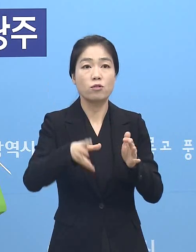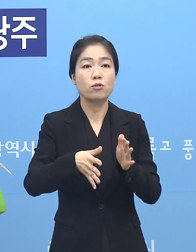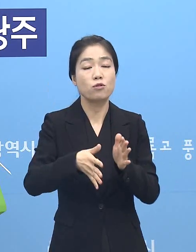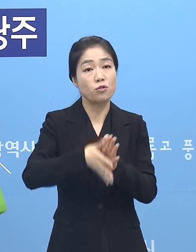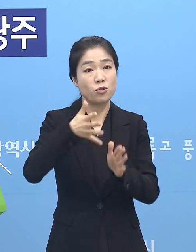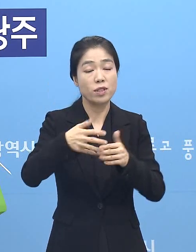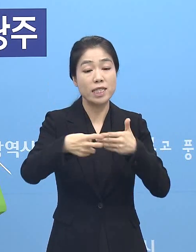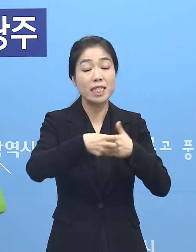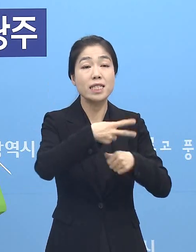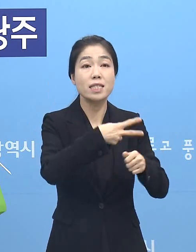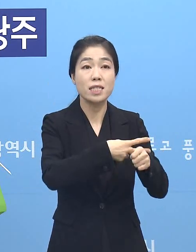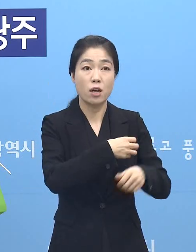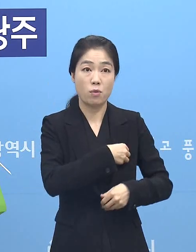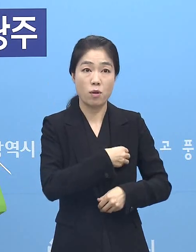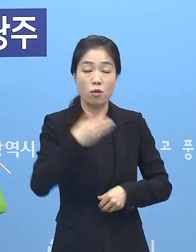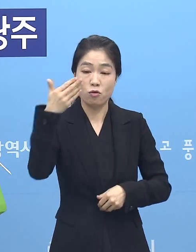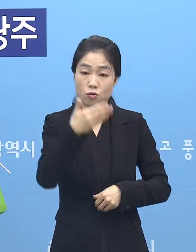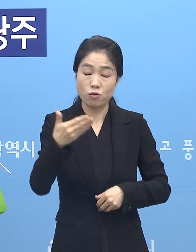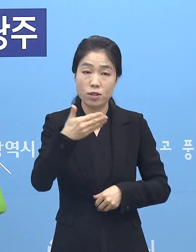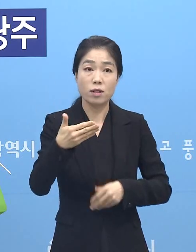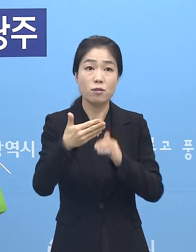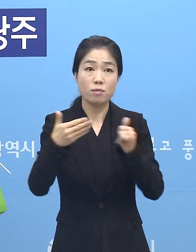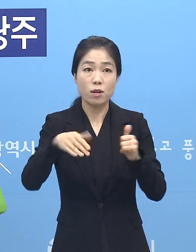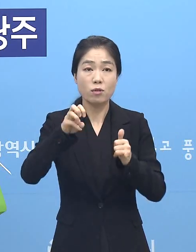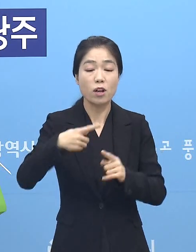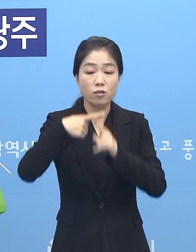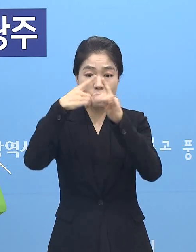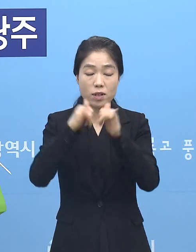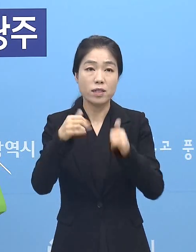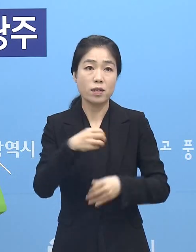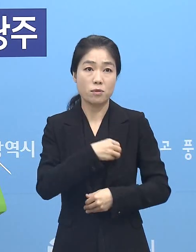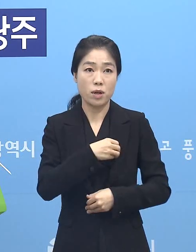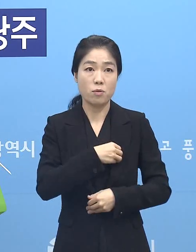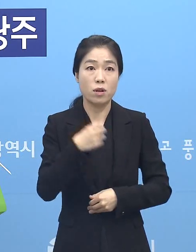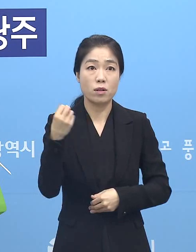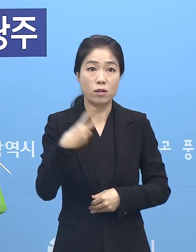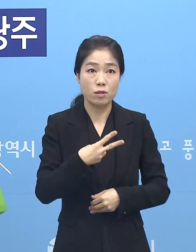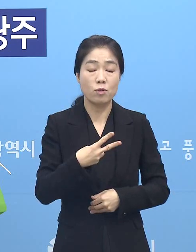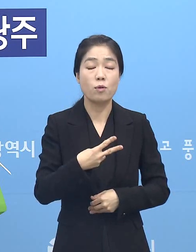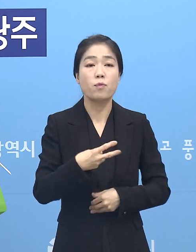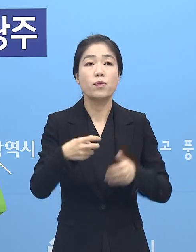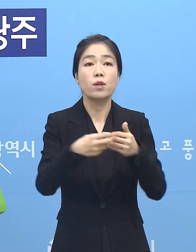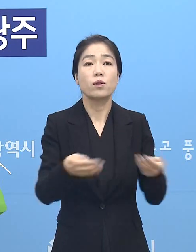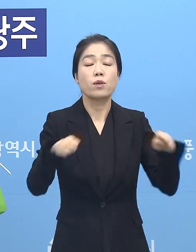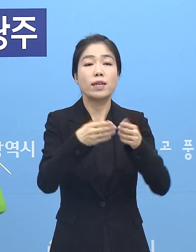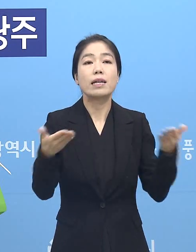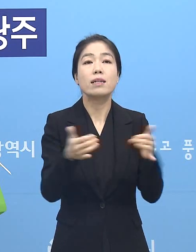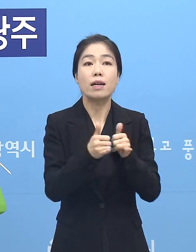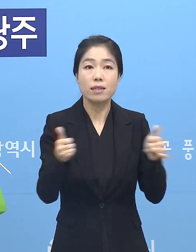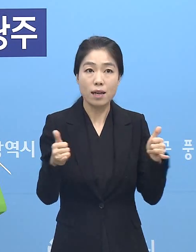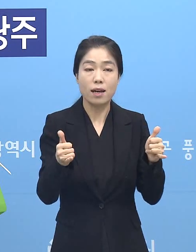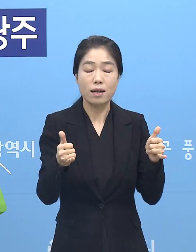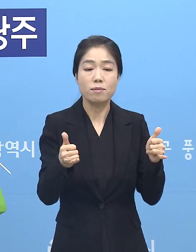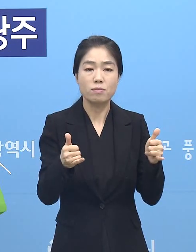광주광역시 의사회원과 9,000여 광주광역시 간호사회원 그리고 의료기관에 종사하는